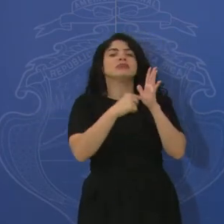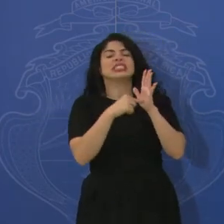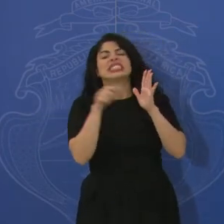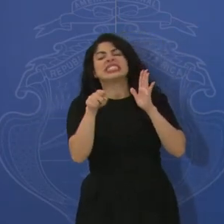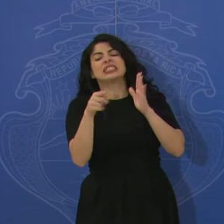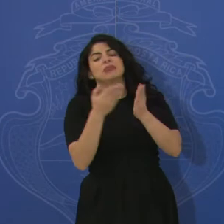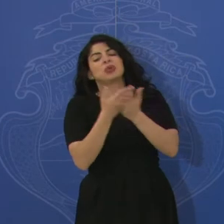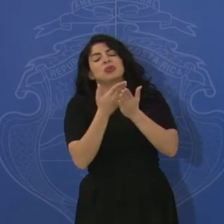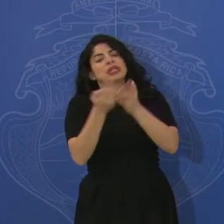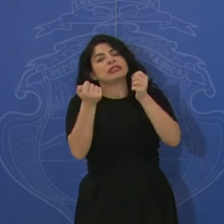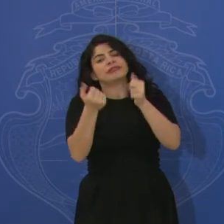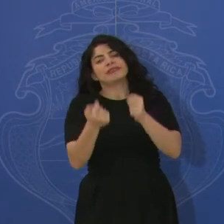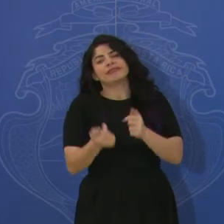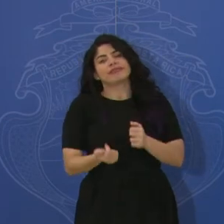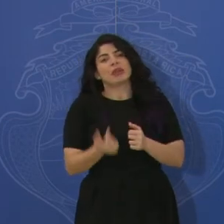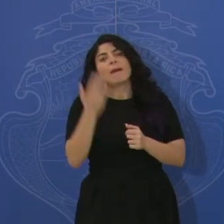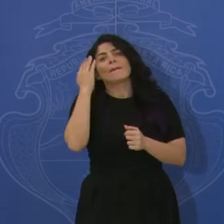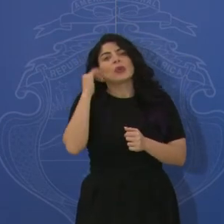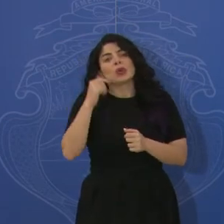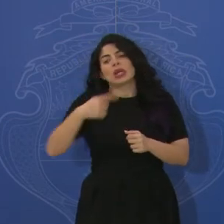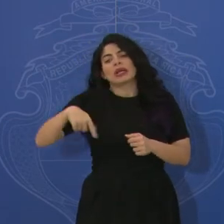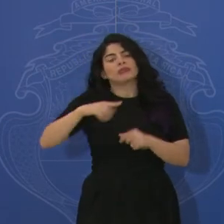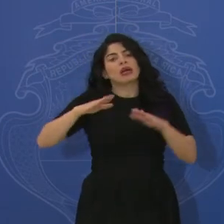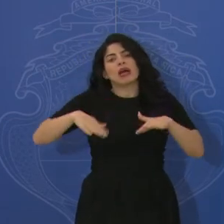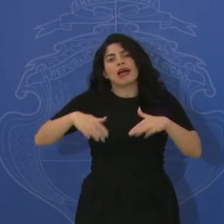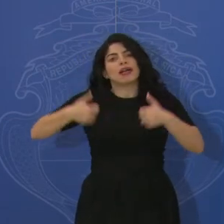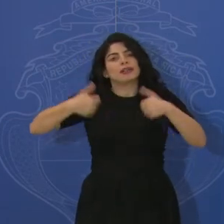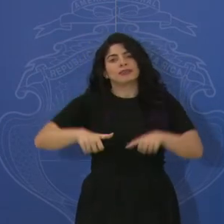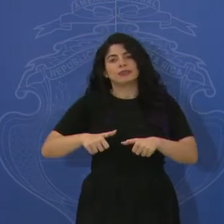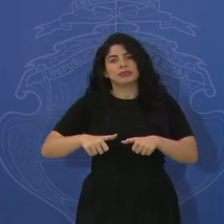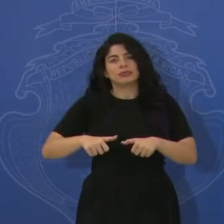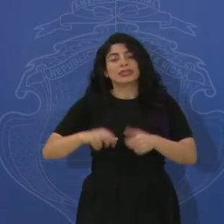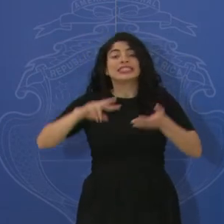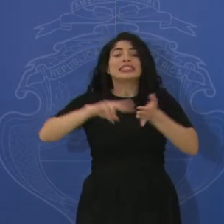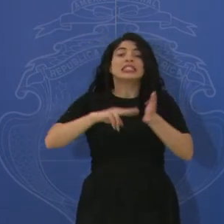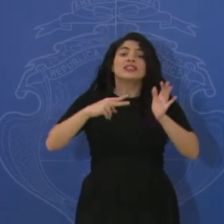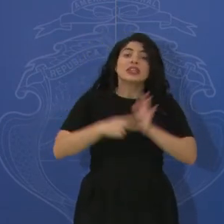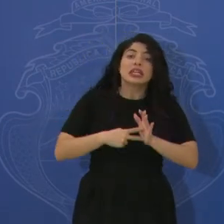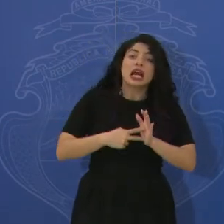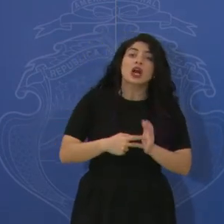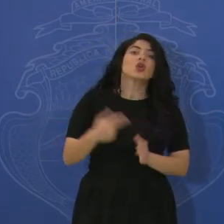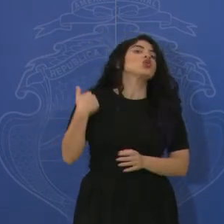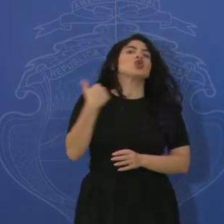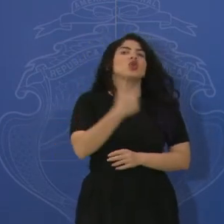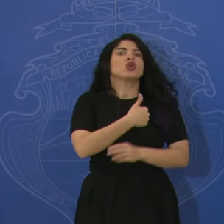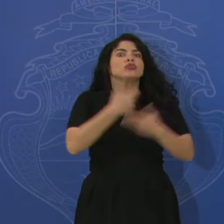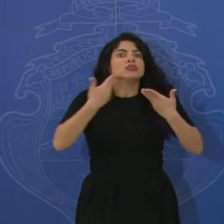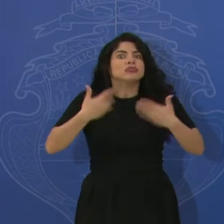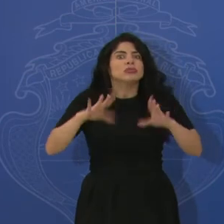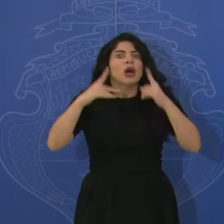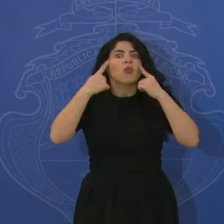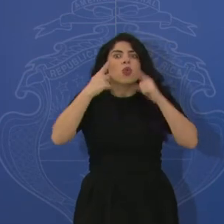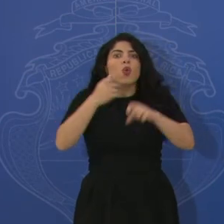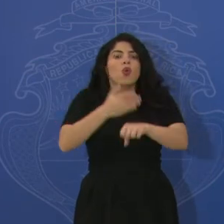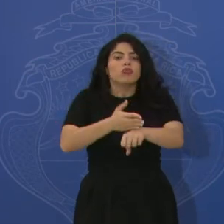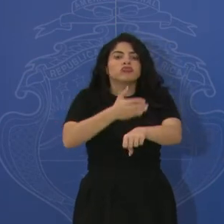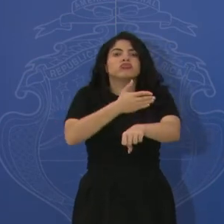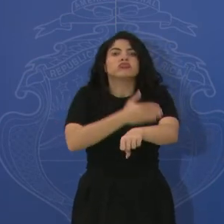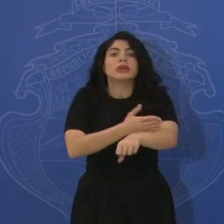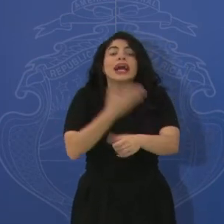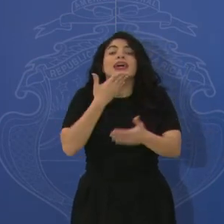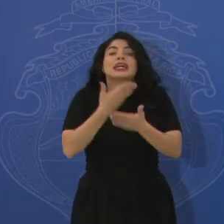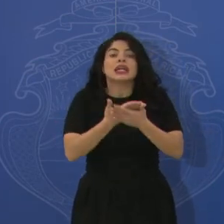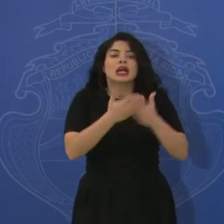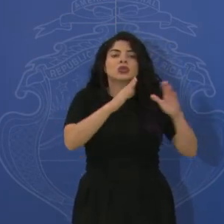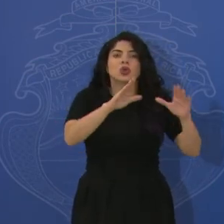fueron descartadas o se están descartando porque no se generó un acuerdo. Es decir, nosotros ya hemos logrado avanzar gracias al ánimo de los